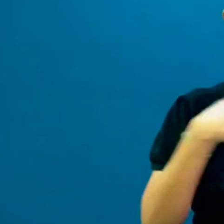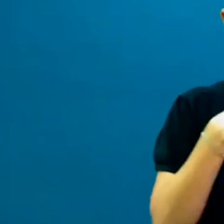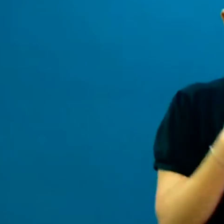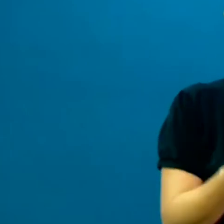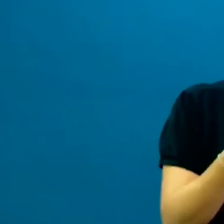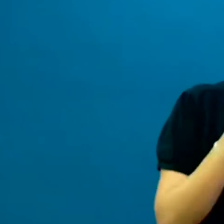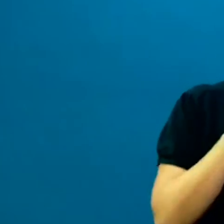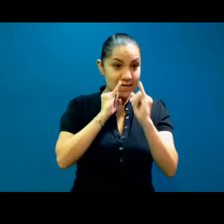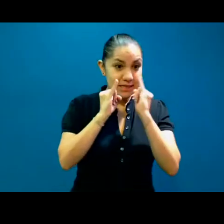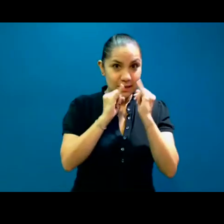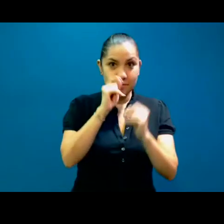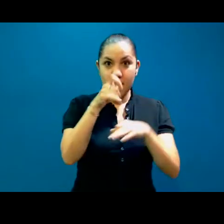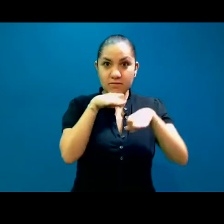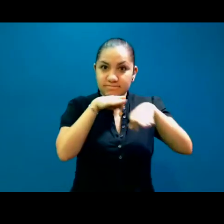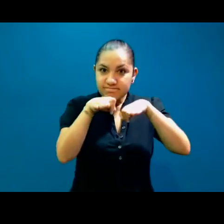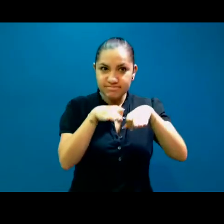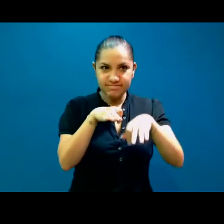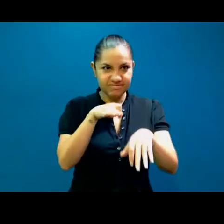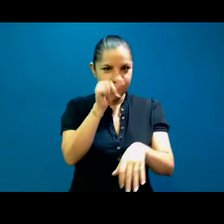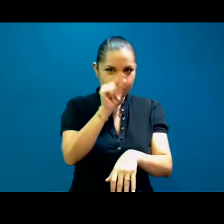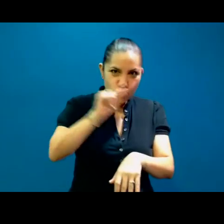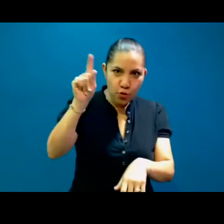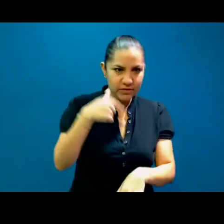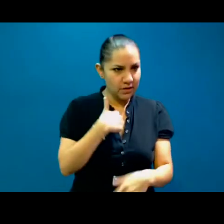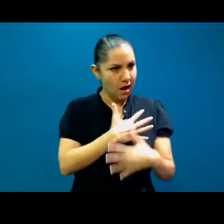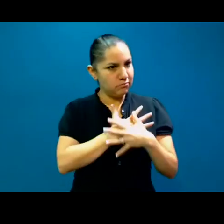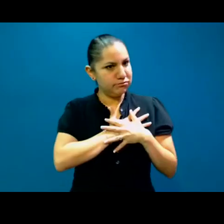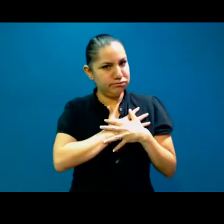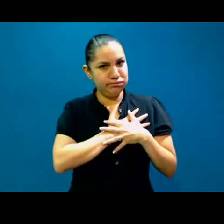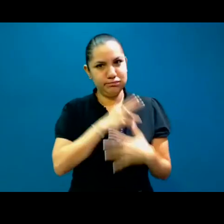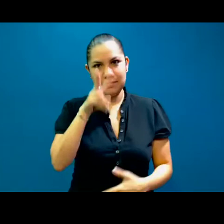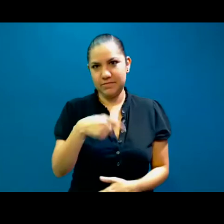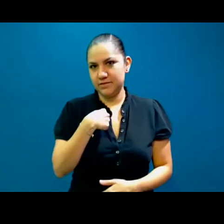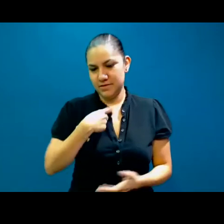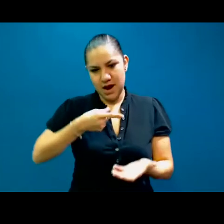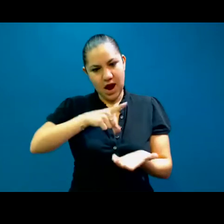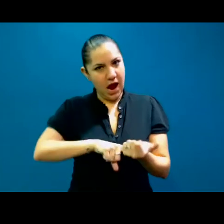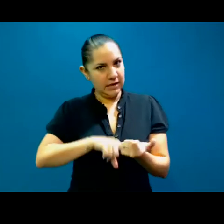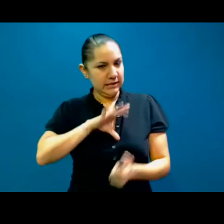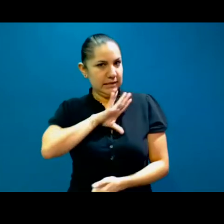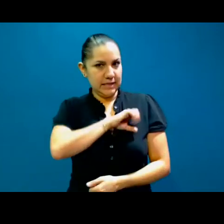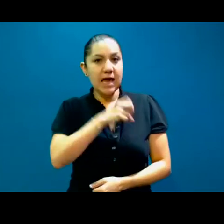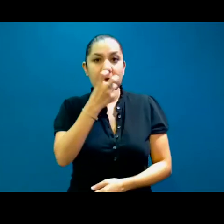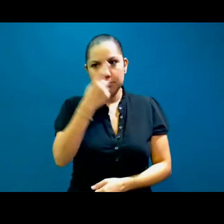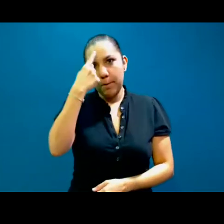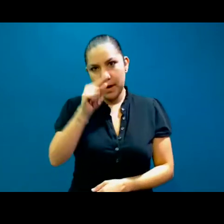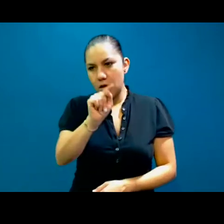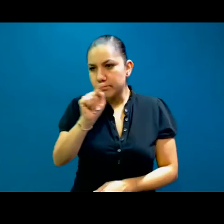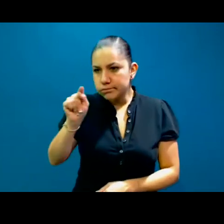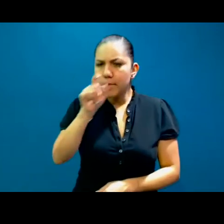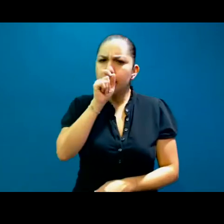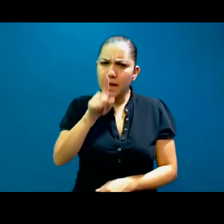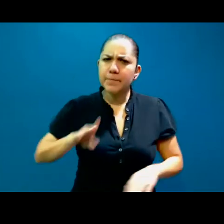y mi compromiso para poder ayudar a todos los colegas a que se profesionalicen, especialmente en el área educativa.